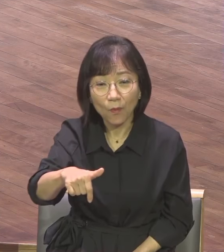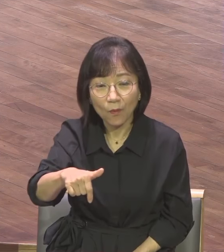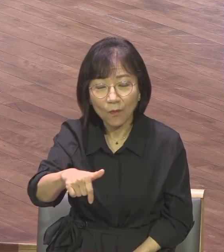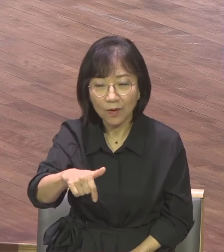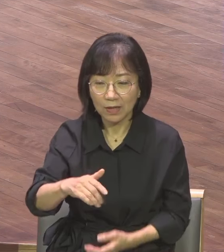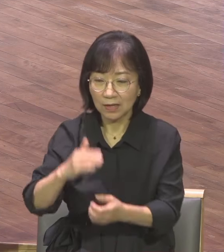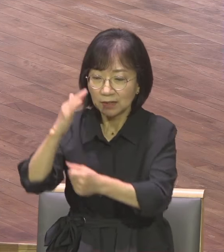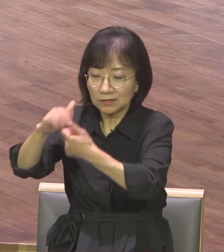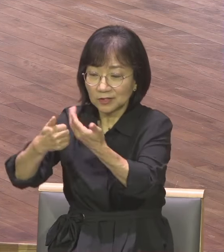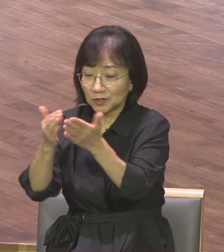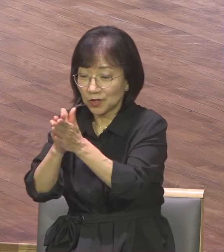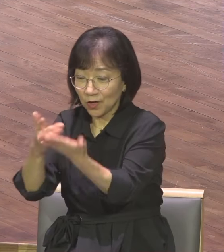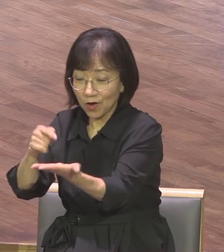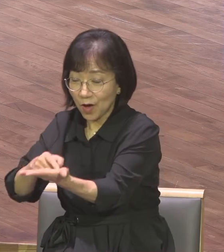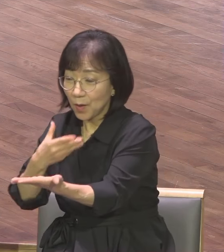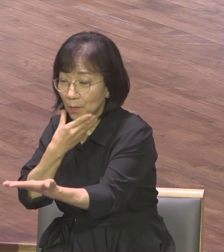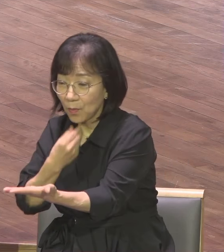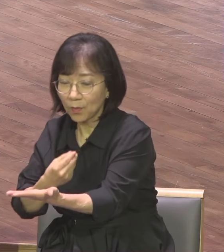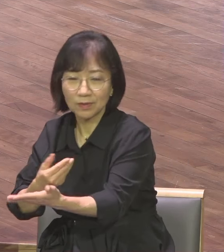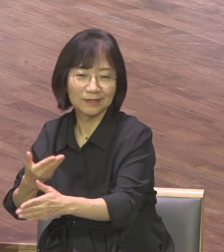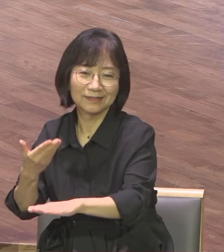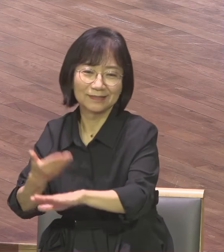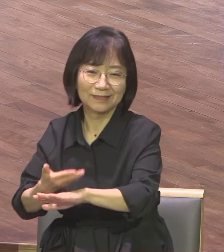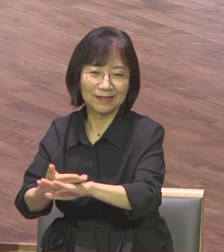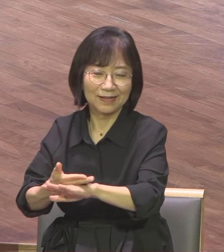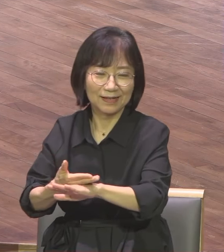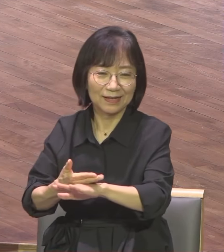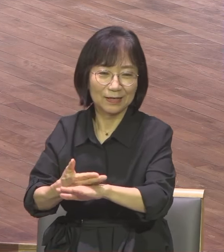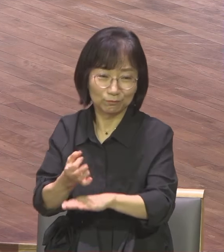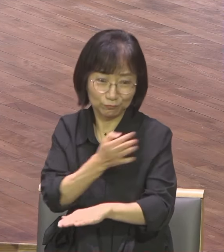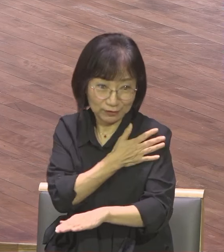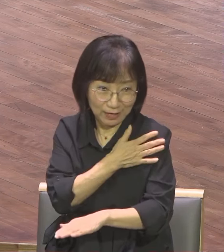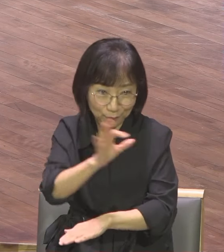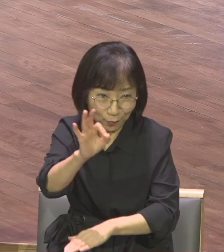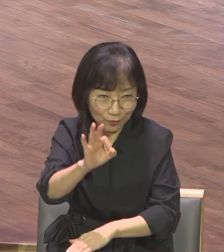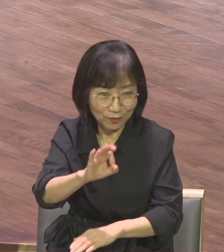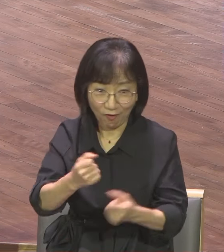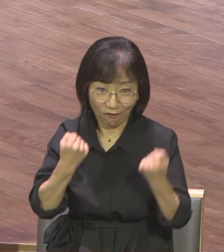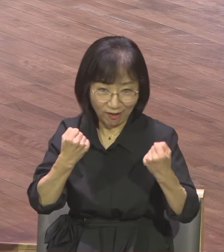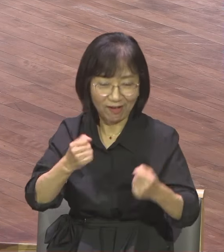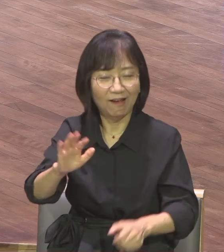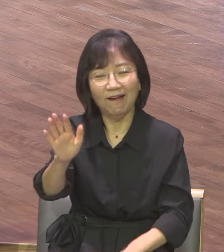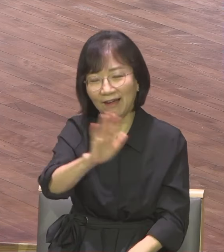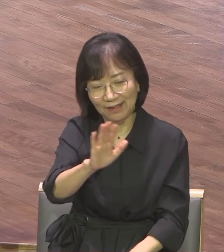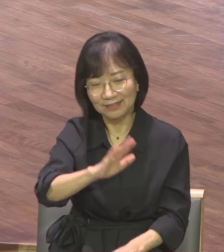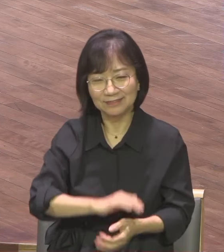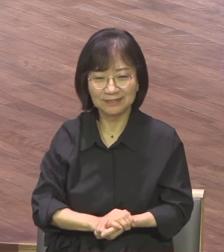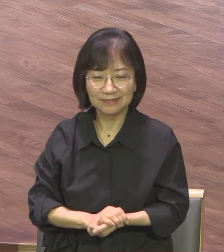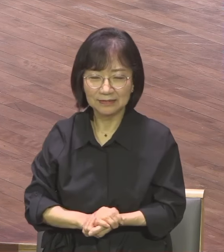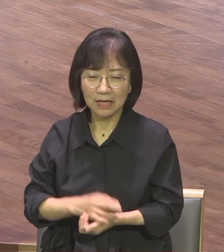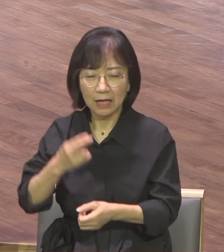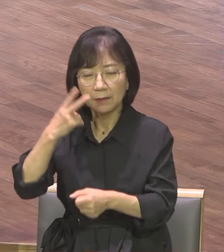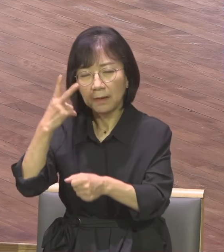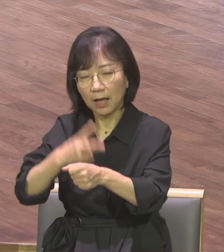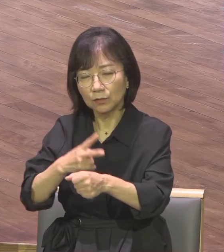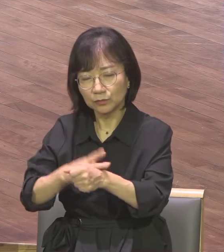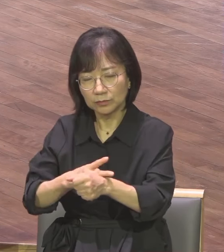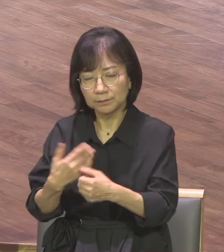바울이 어느 때 건강축복을 받아 항상 건강했습니까 바울의 여성을 보면 내 몸이